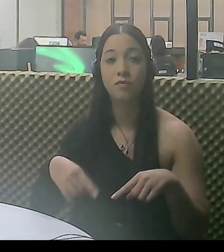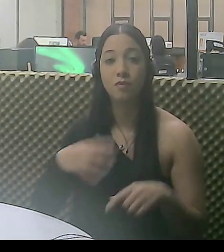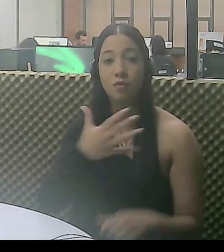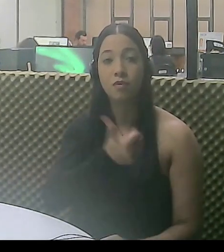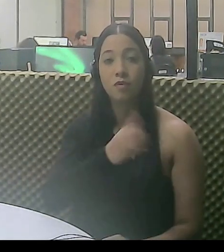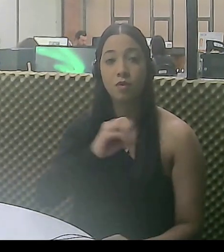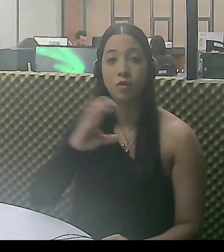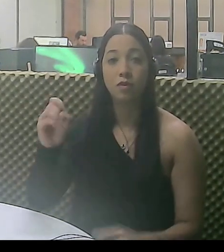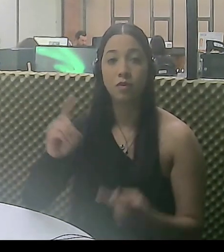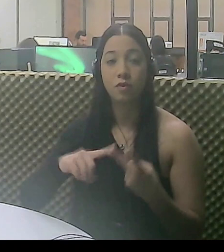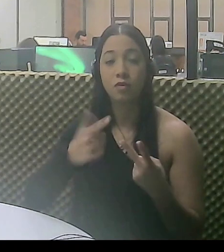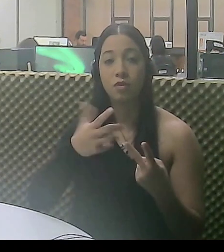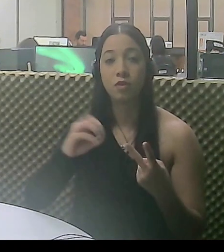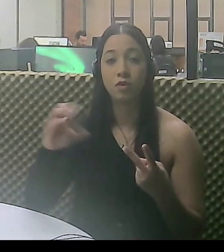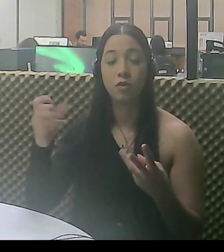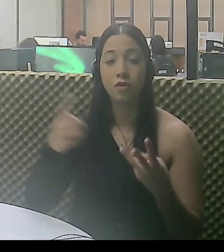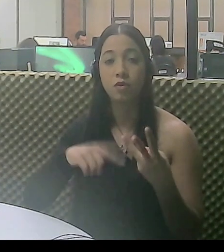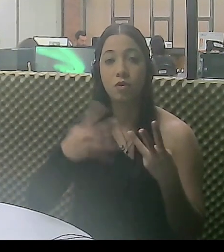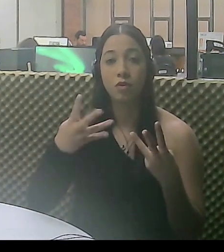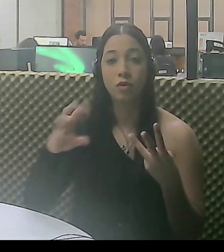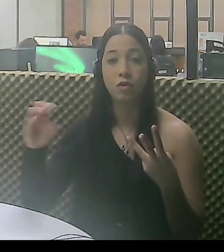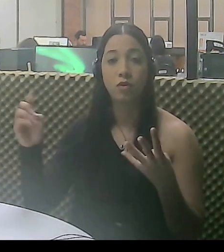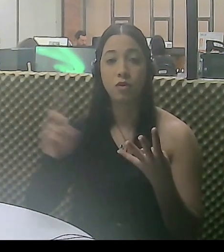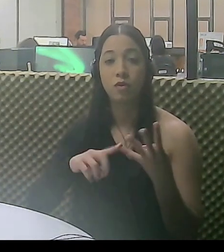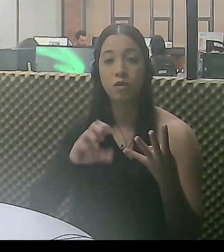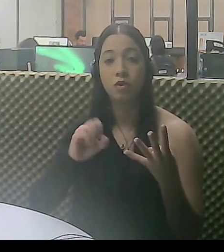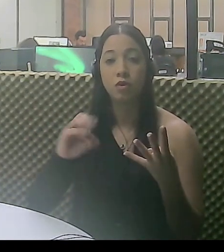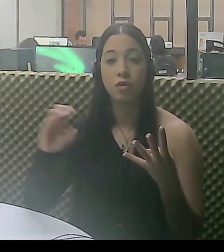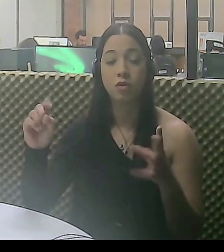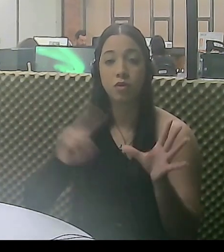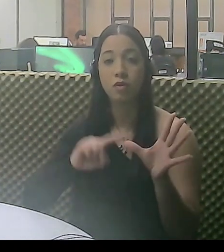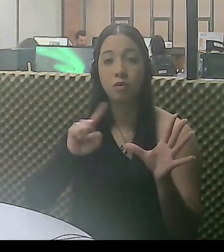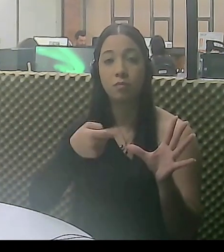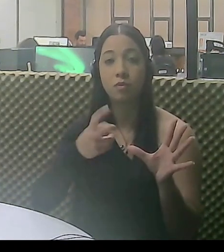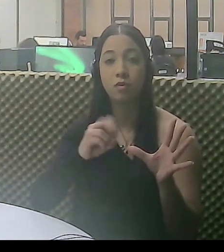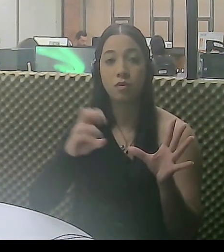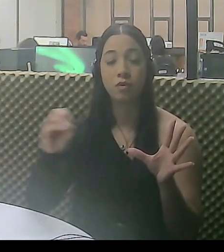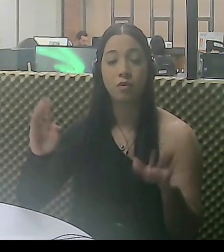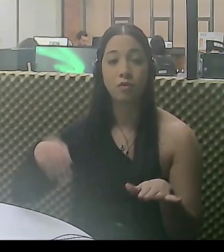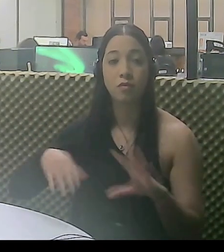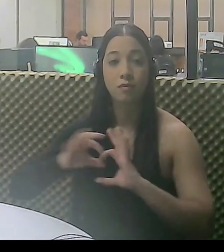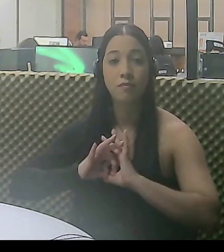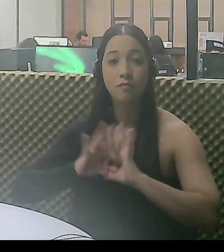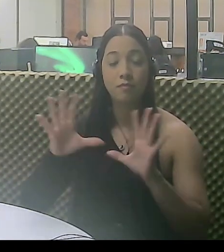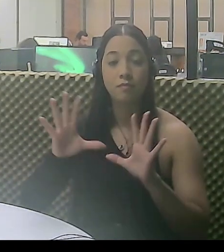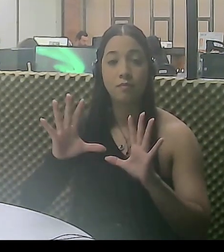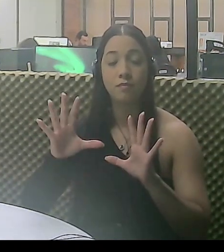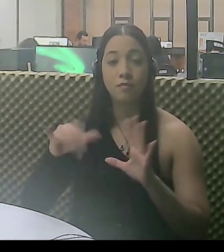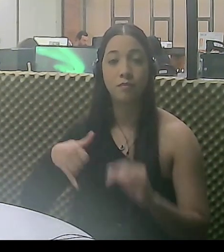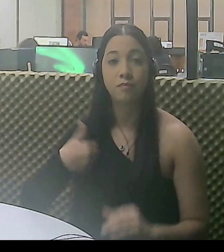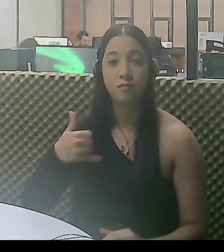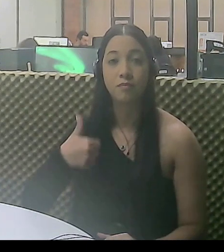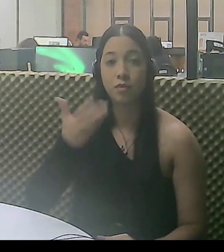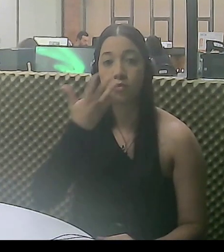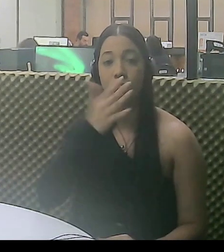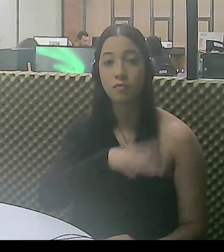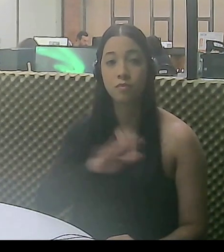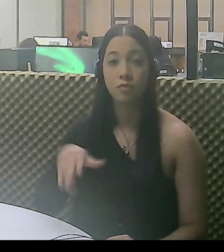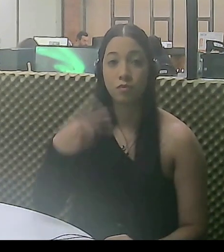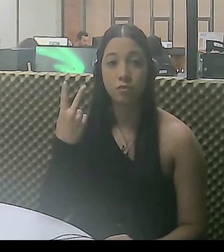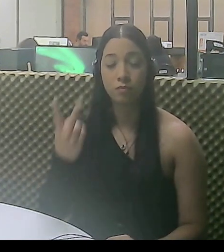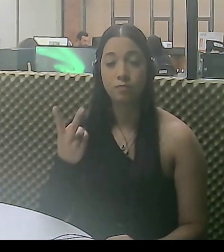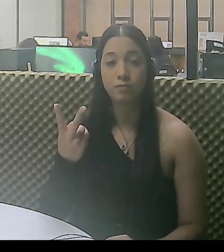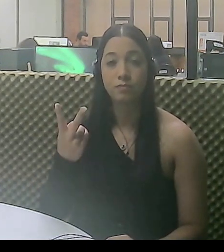100, 200, 400, 800 e 1.500 metros Nado Livre, na categoria Infantil 2.